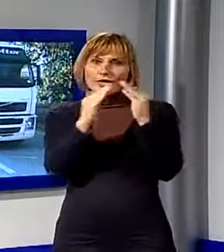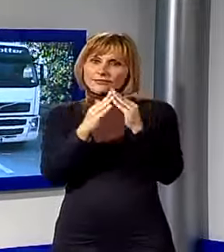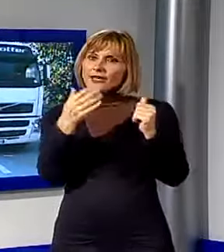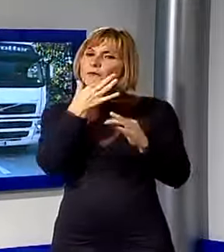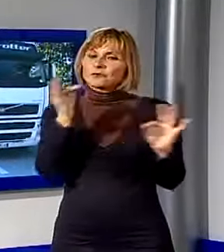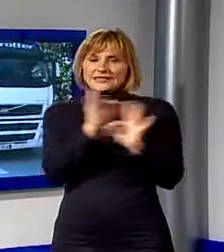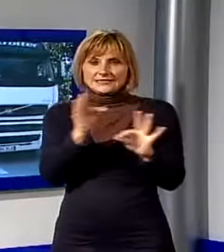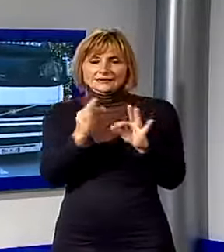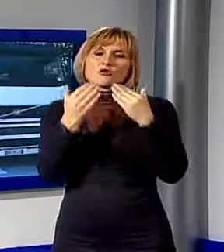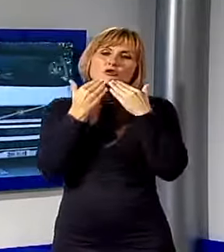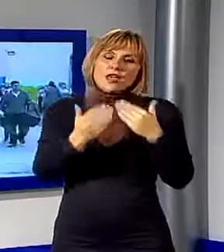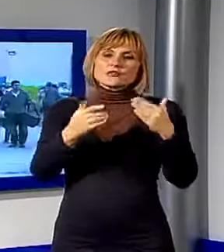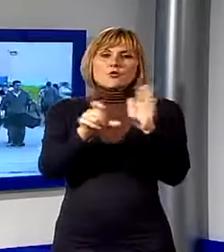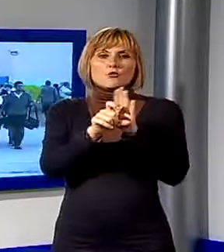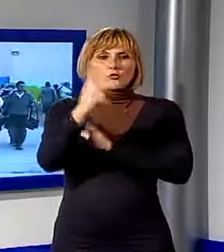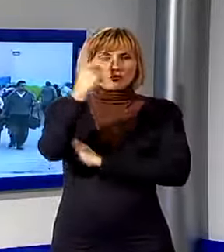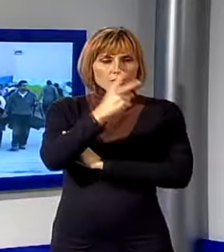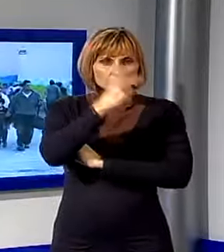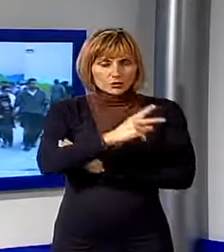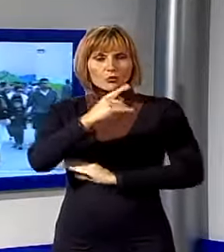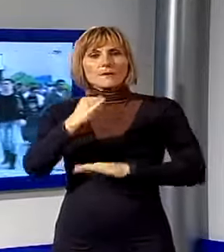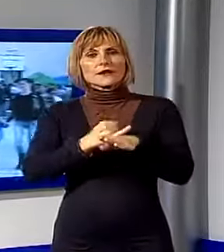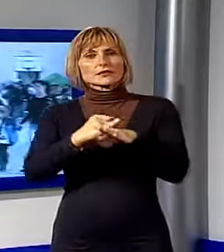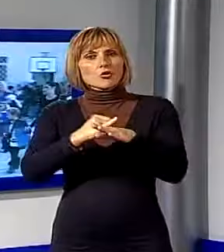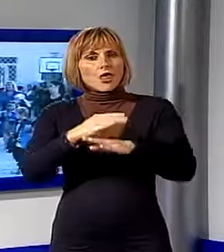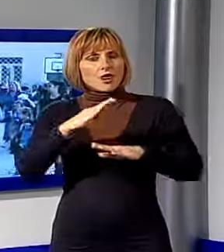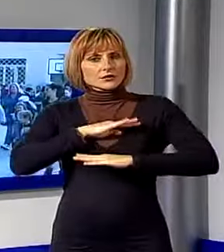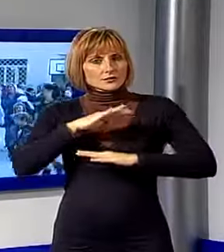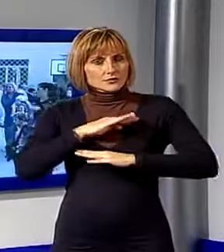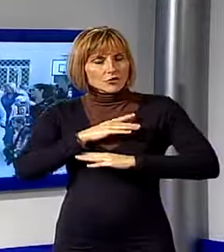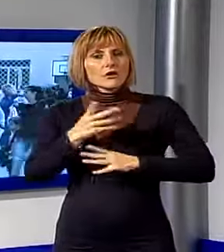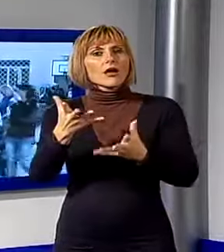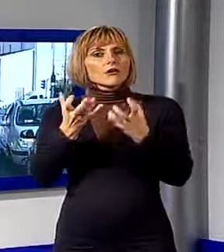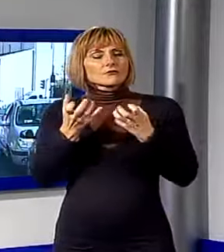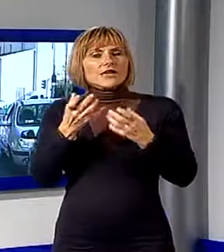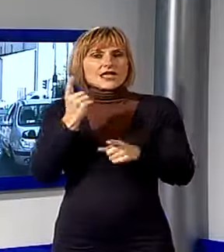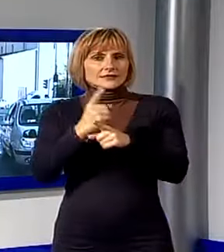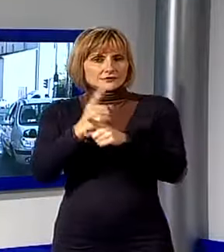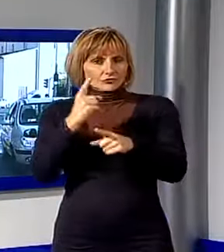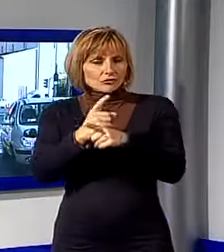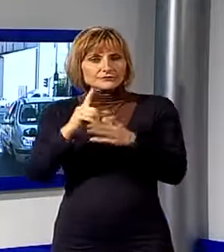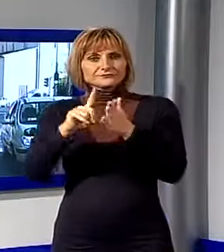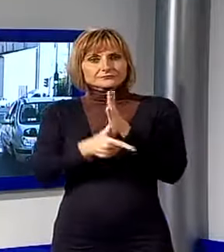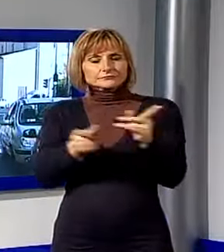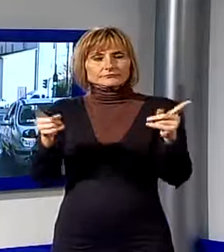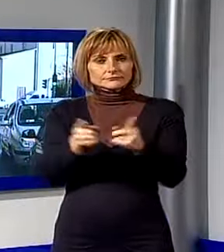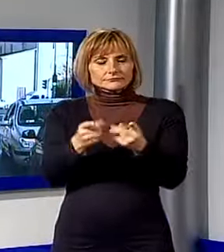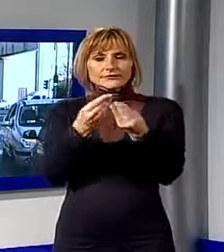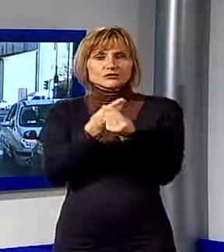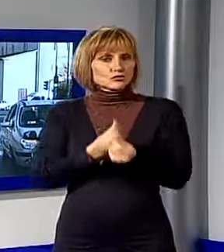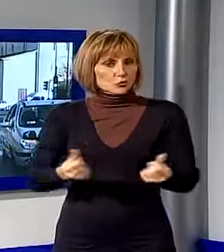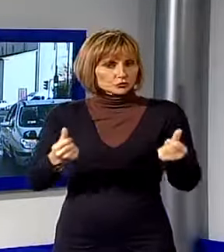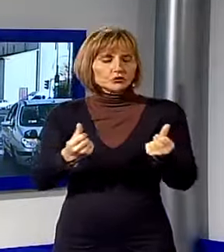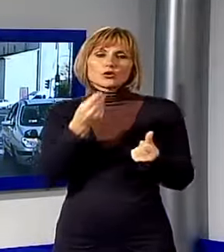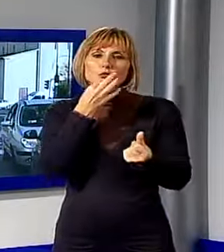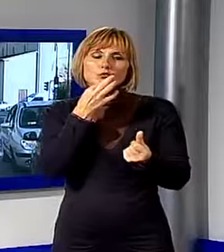'amministrazione e in particolare l'assessore Marchini hanno recepito la nostra esigenza di arrivare in tempi brevi ad una soluzione